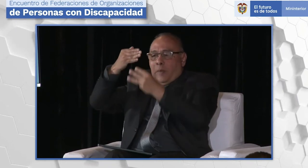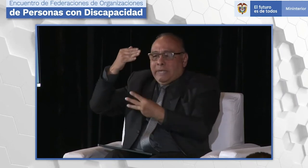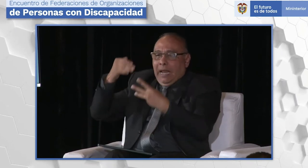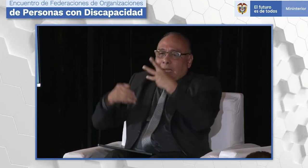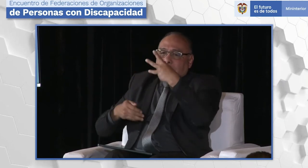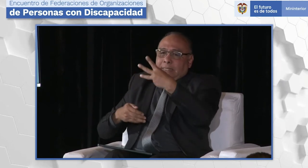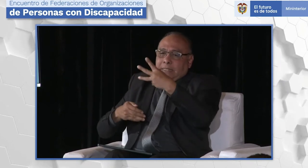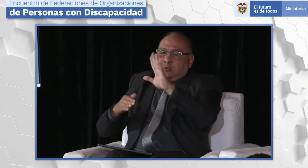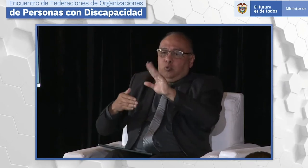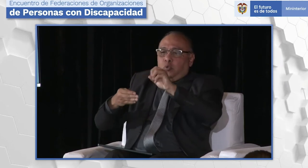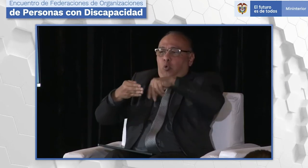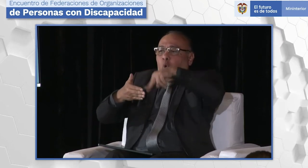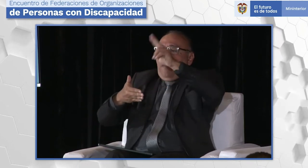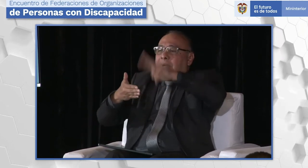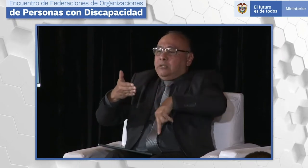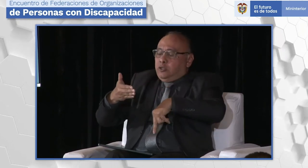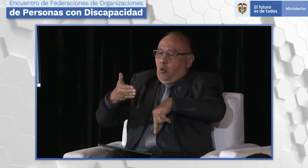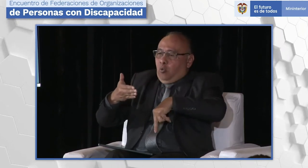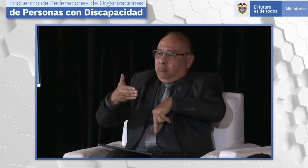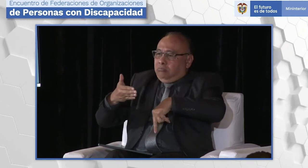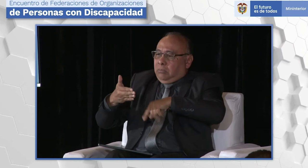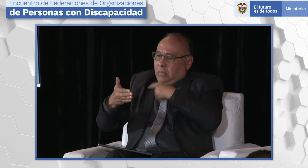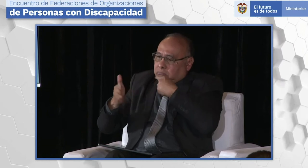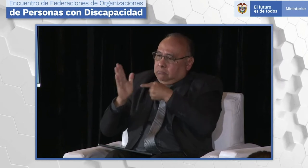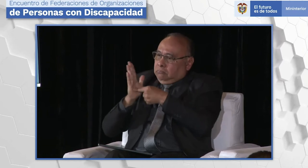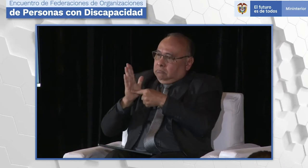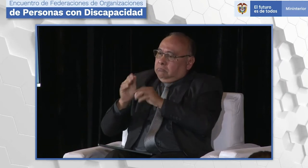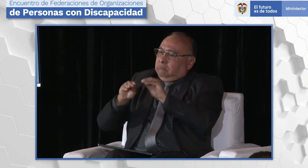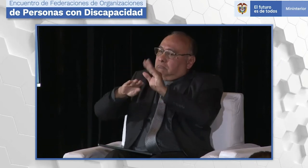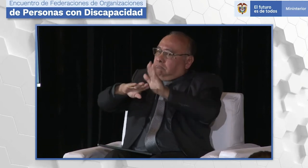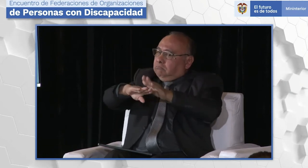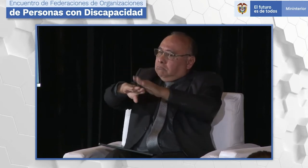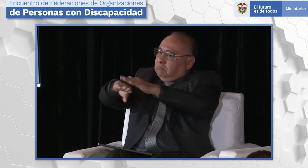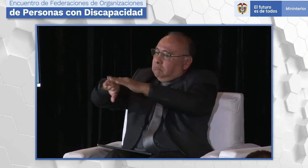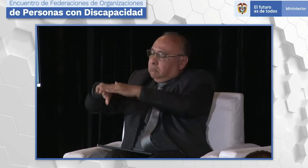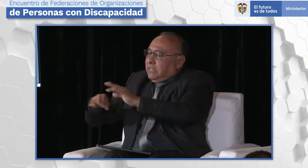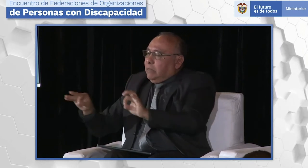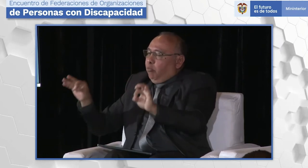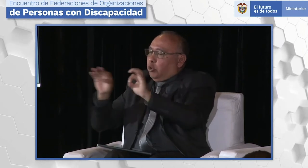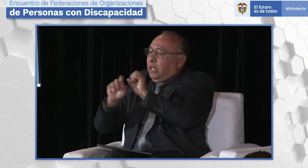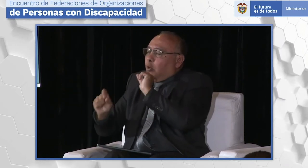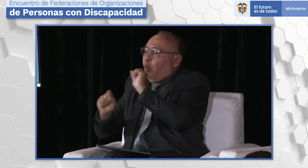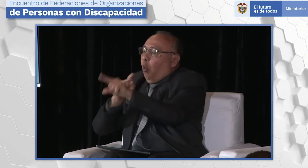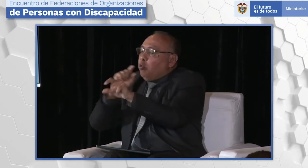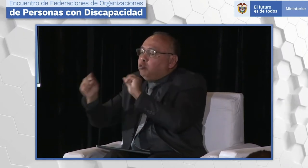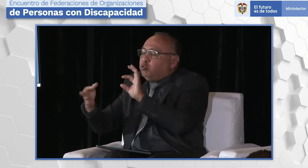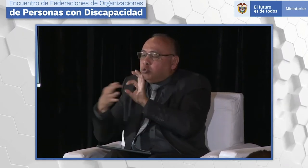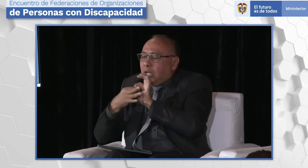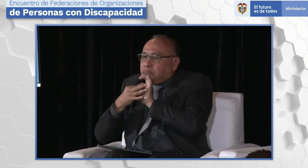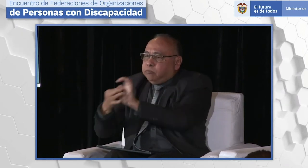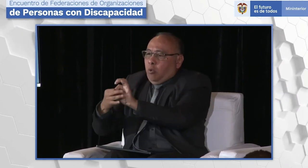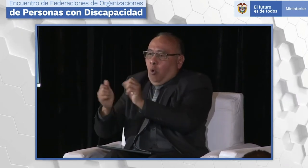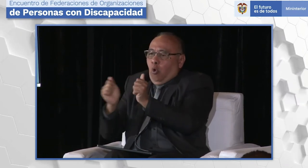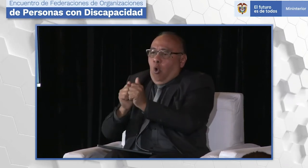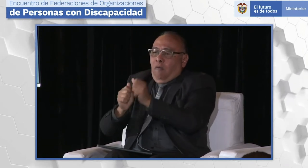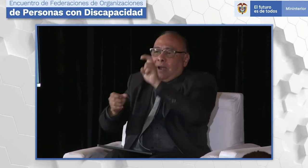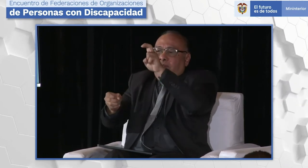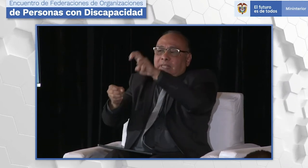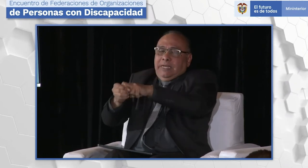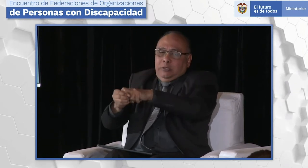se cumpla ese artículo 4 en el numeral 3, que está enmarcado en la Convención de la Discapacidad, de los derechos de la discapacidad.